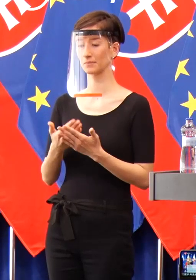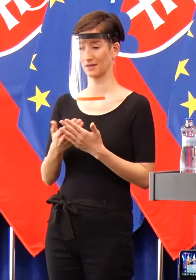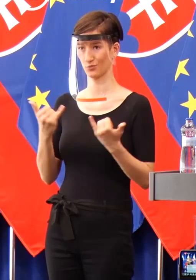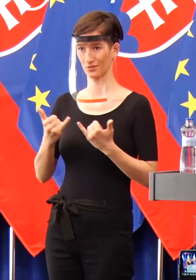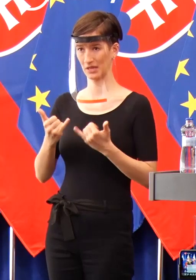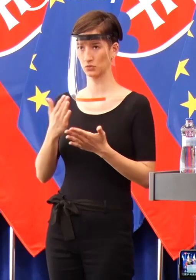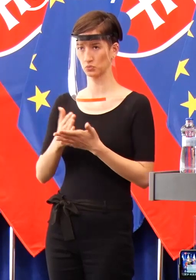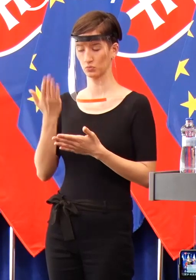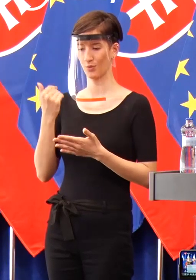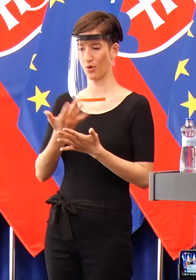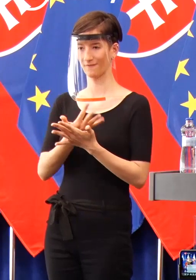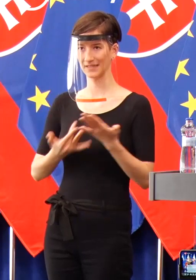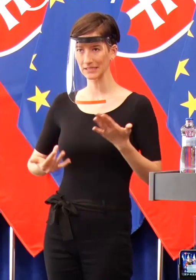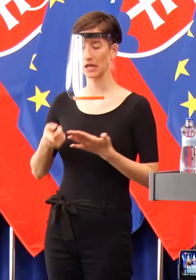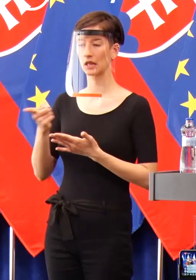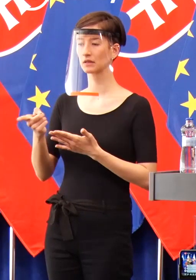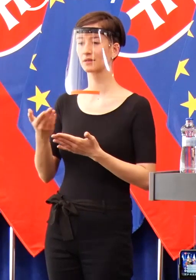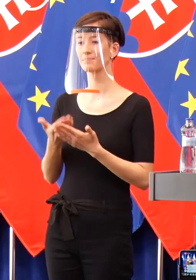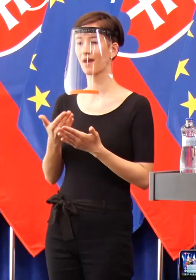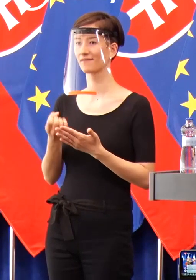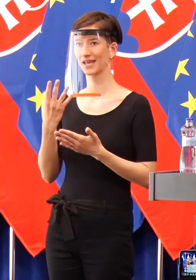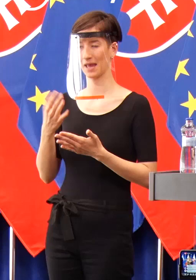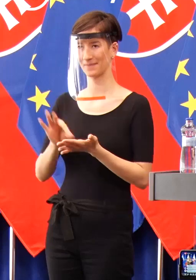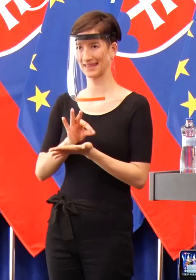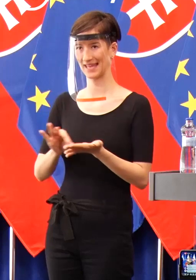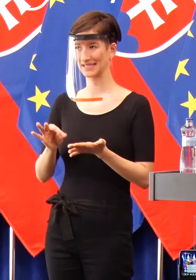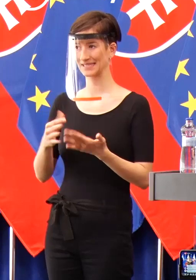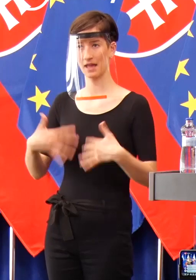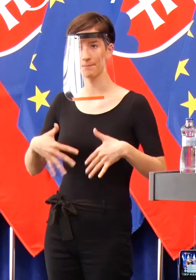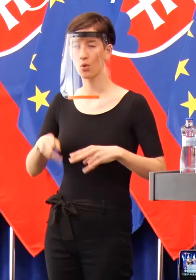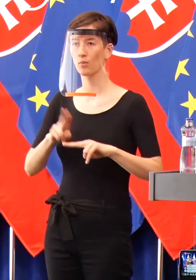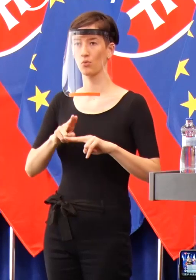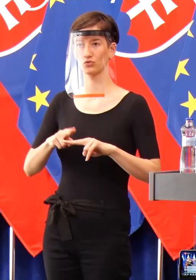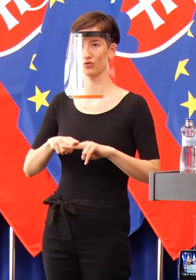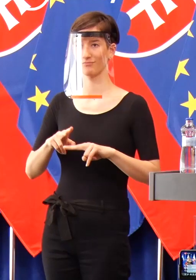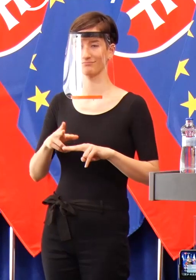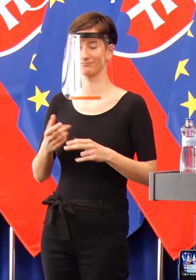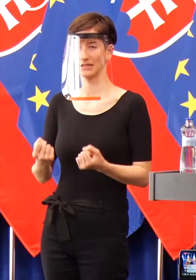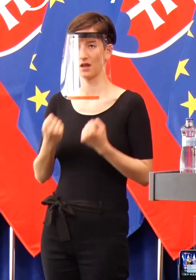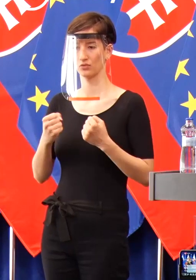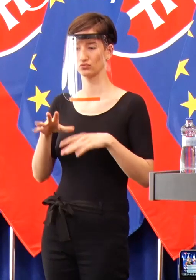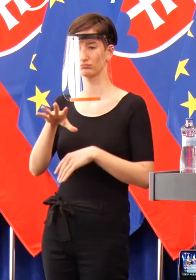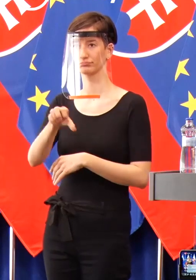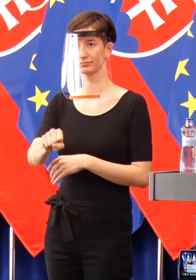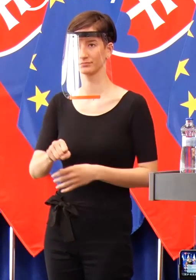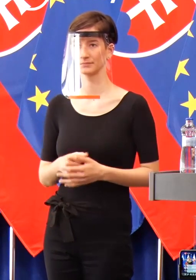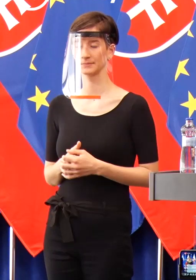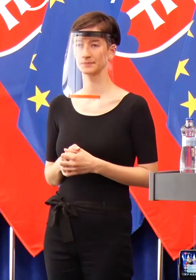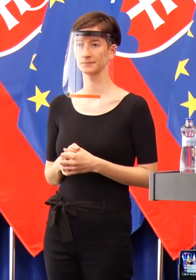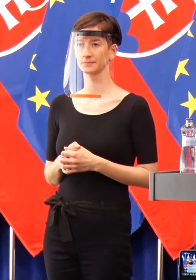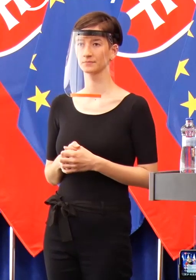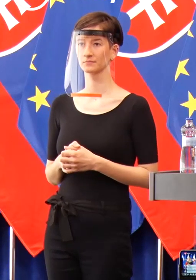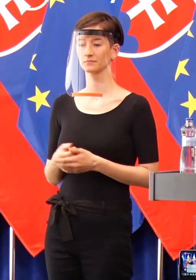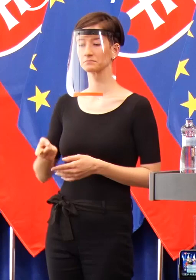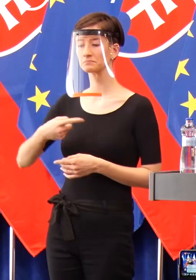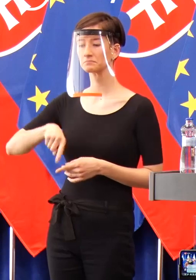pohybovali vlastne po lokalite, po osadách, ale aj medzi ľuďmi. A šírili tento vírus. Nemali